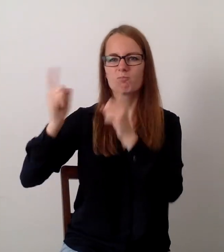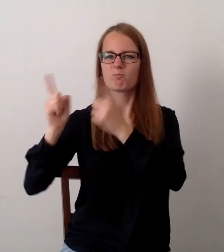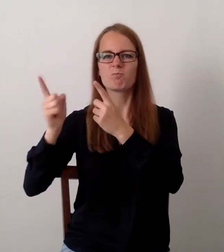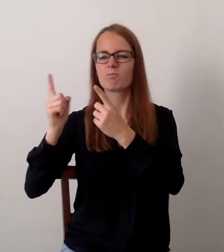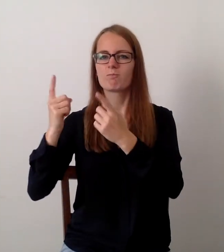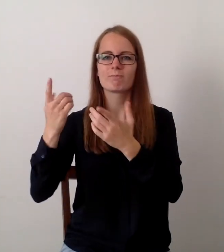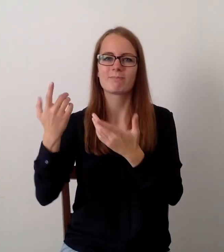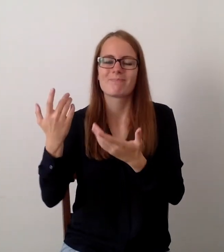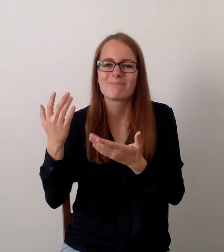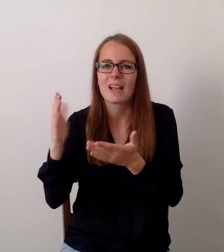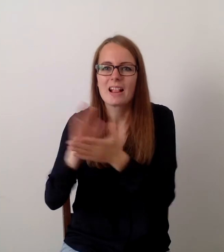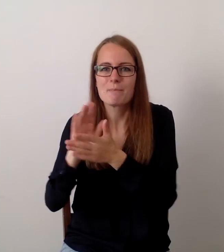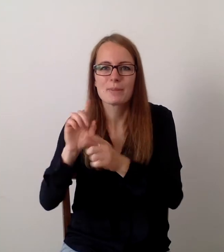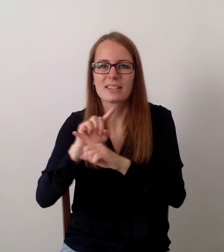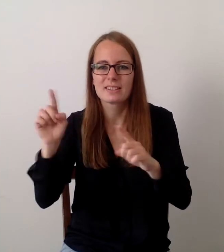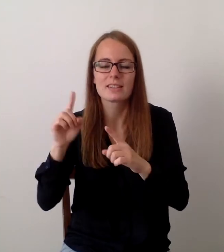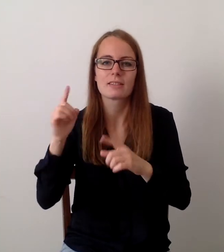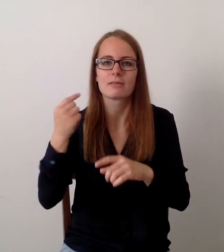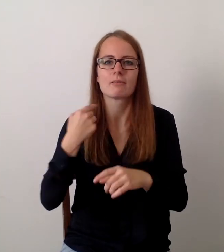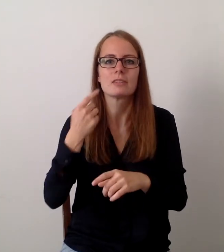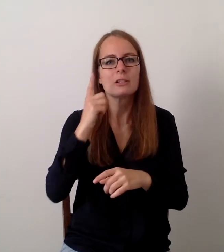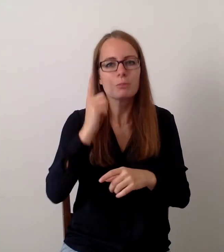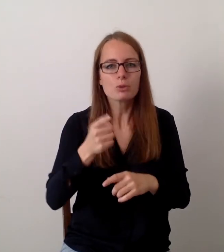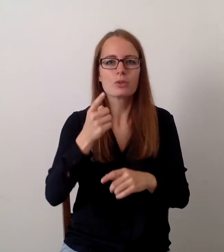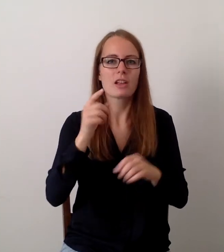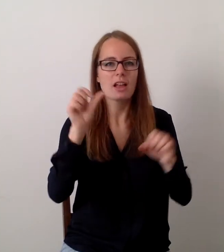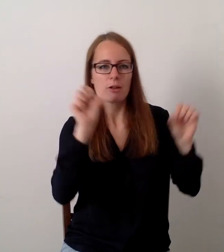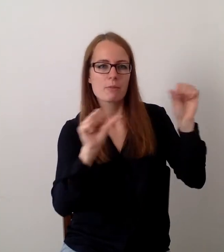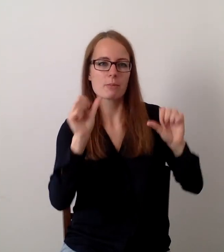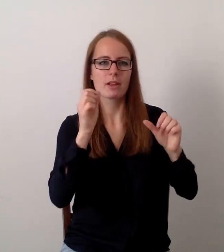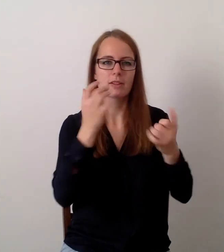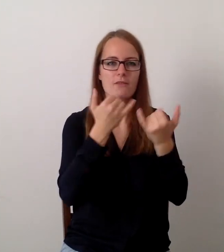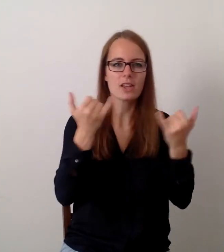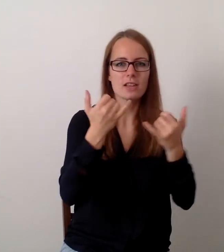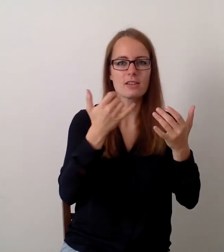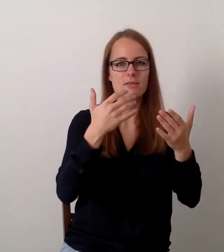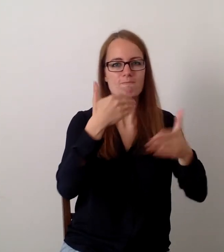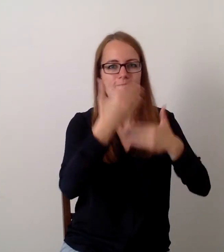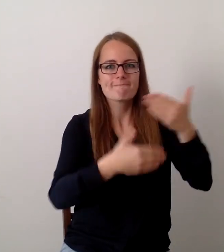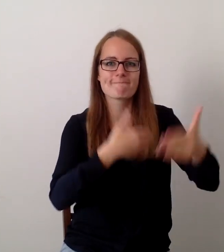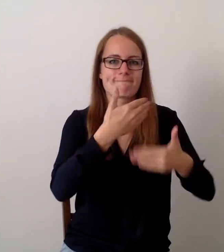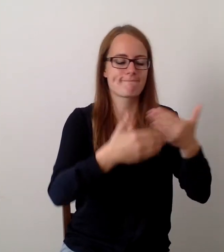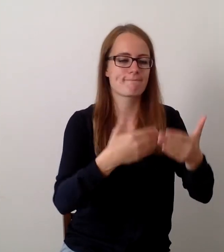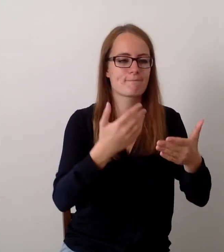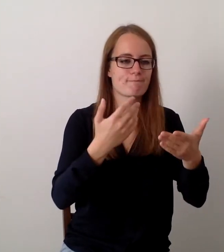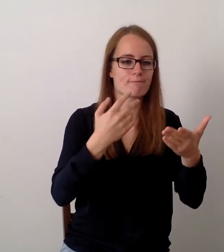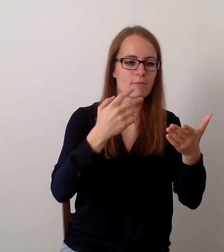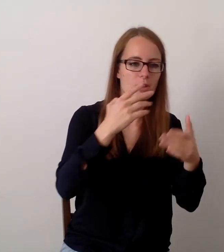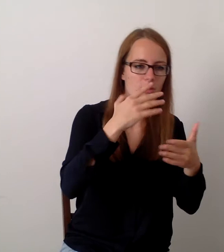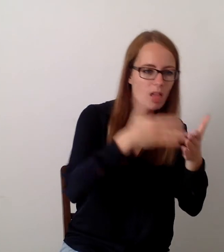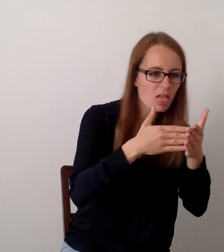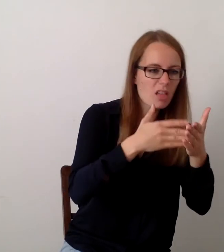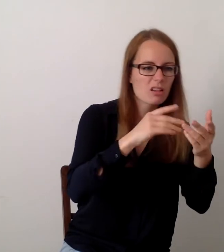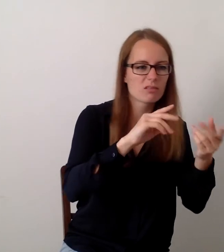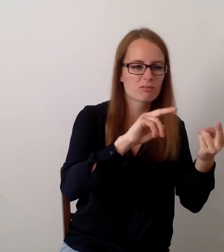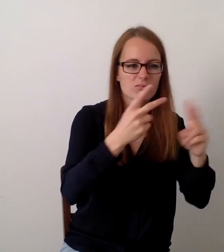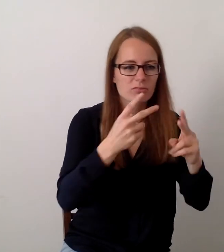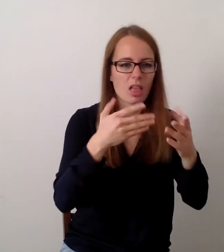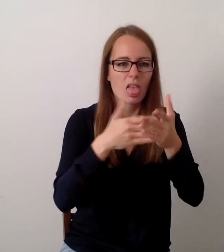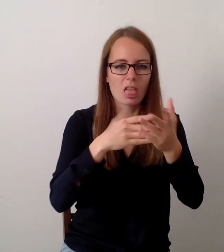Pionier war, der erste Servicehundetrainer in Europa, muss ja irgendwie experimentieren und auch durch